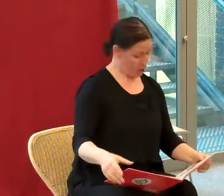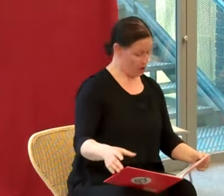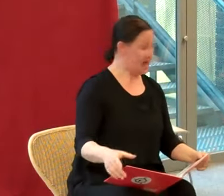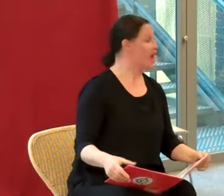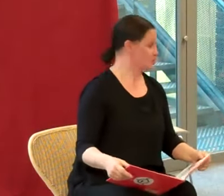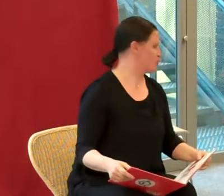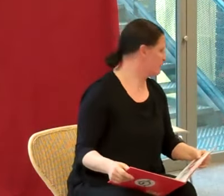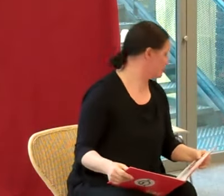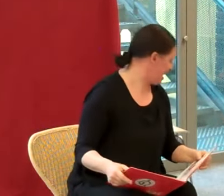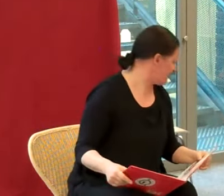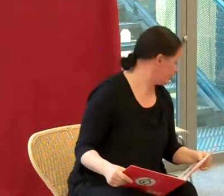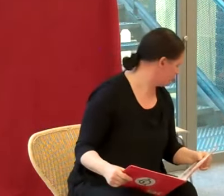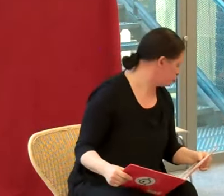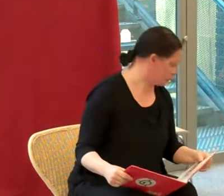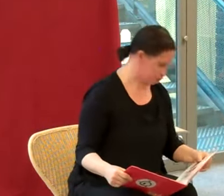Renard se mit au travail en bourrement.